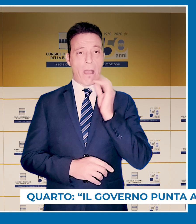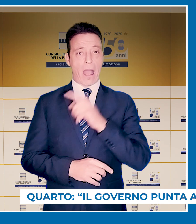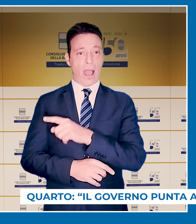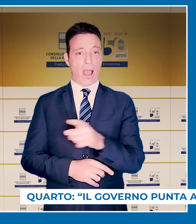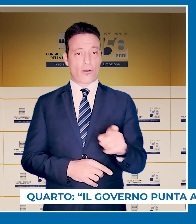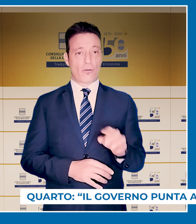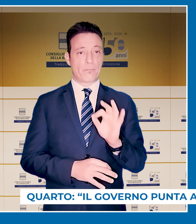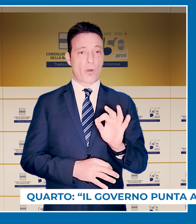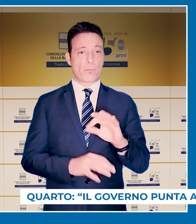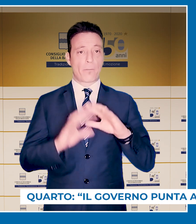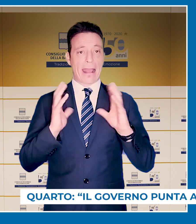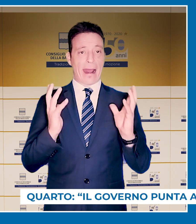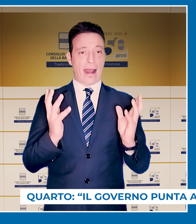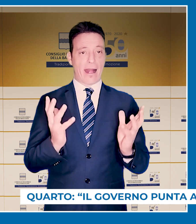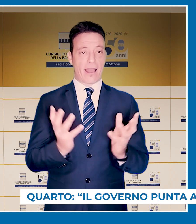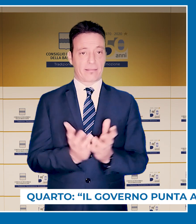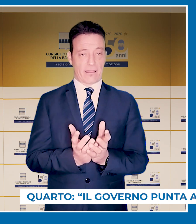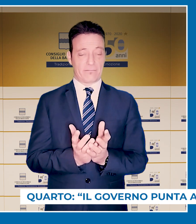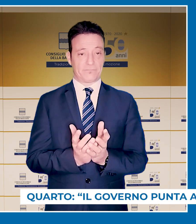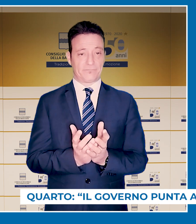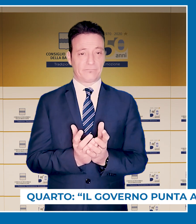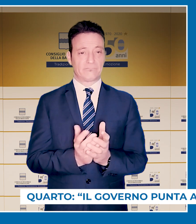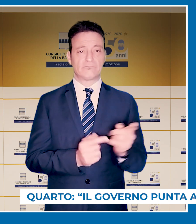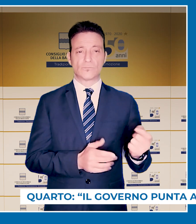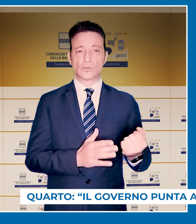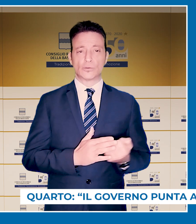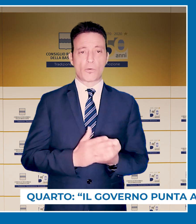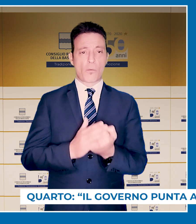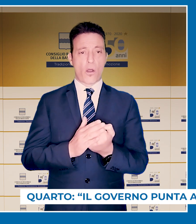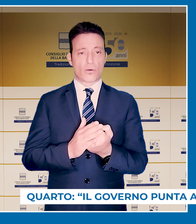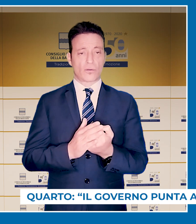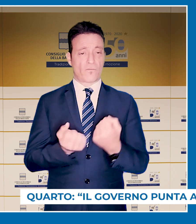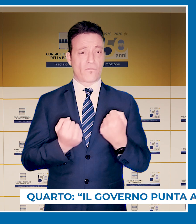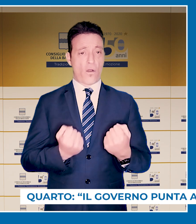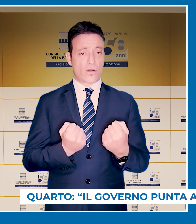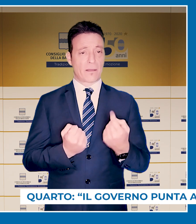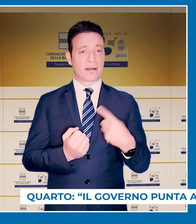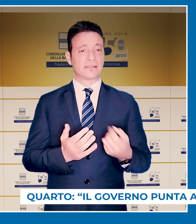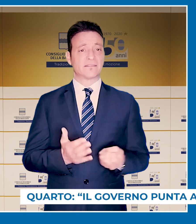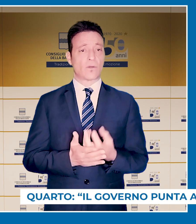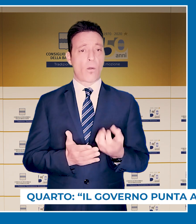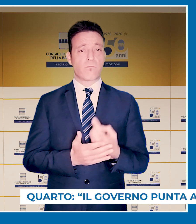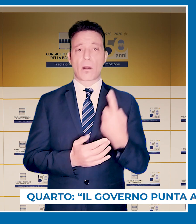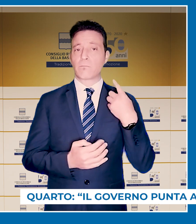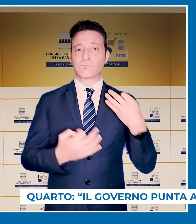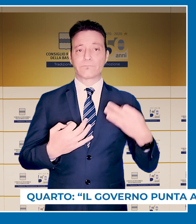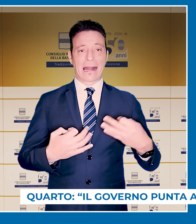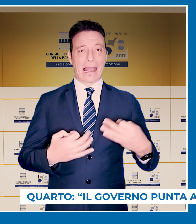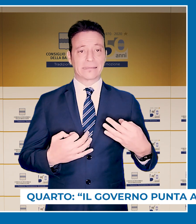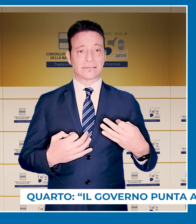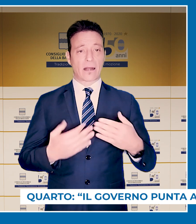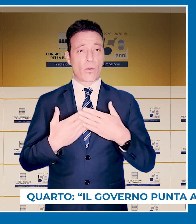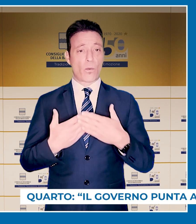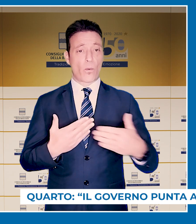e dell'uomo all'interno del nostro pianeta e colonna portante per uno sviluppo sostenibile per il